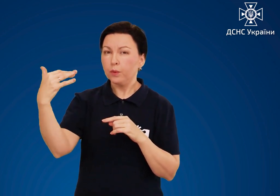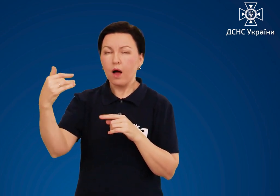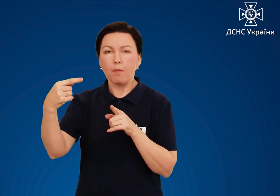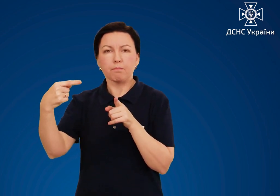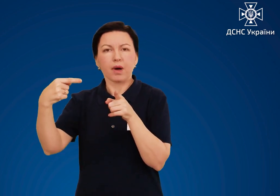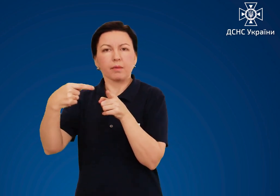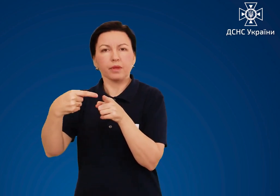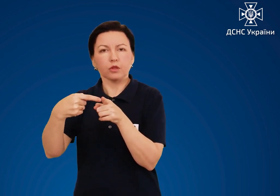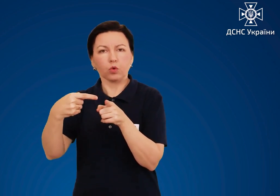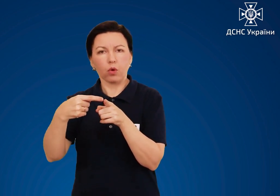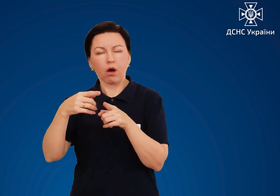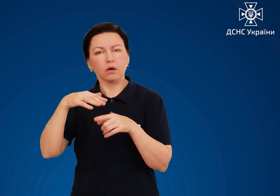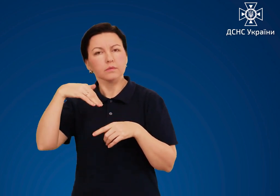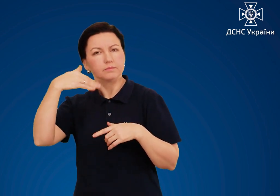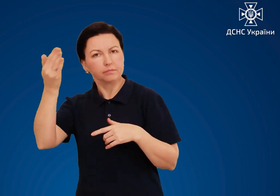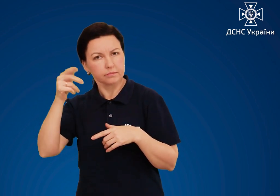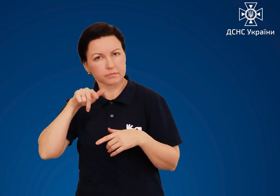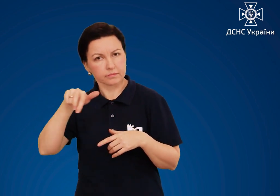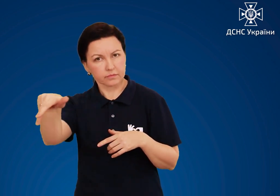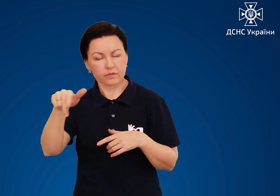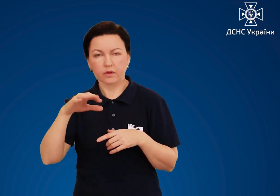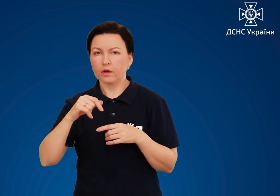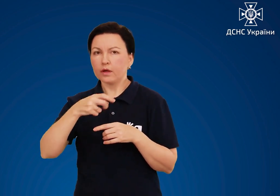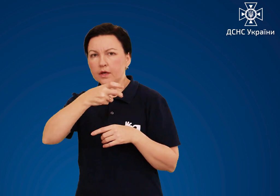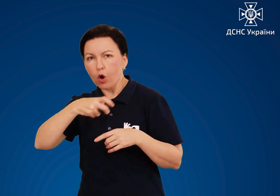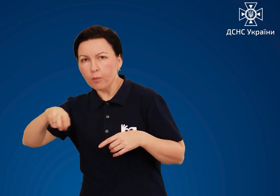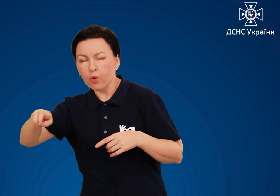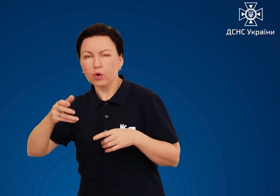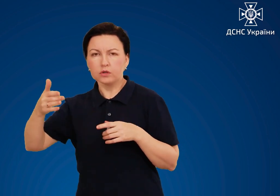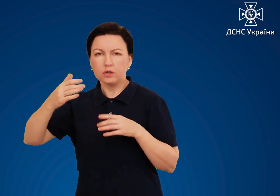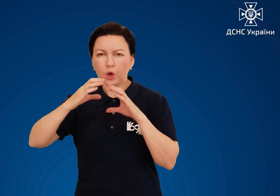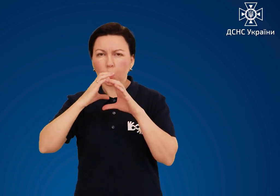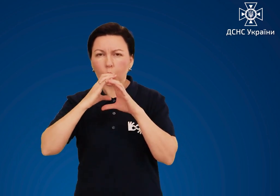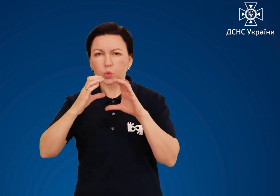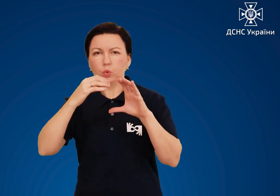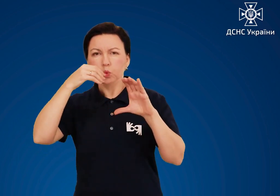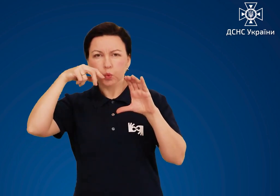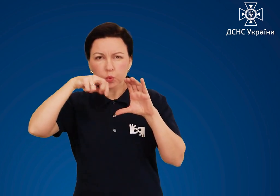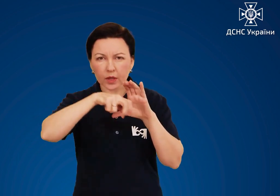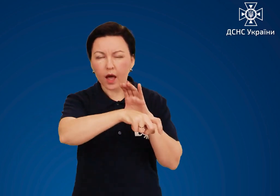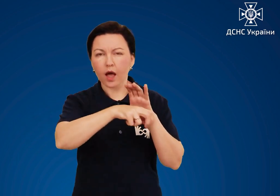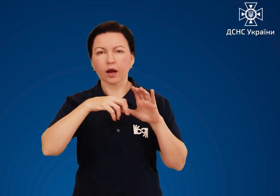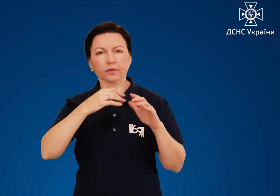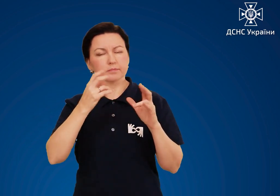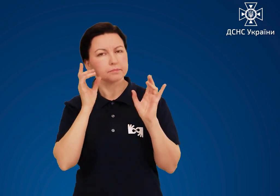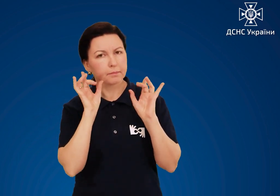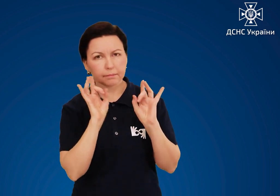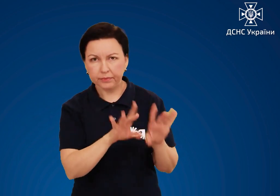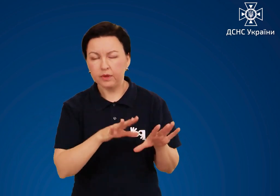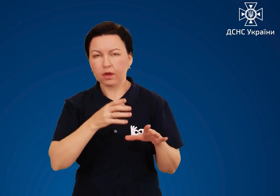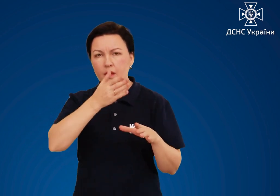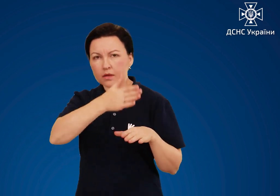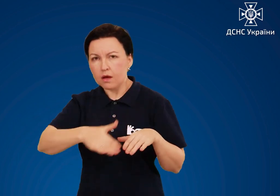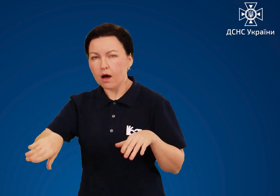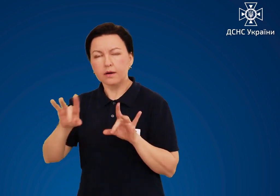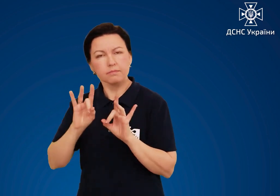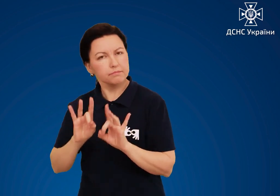Та обходьте тунелі, яри, лощини В низинах може бути висока концентрація